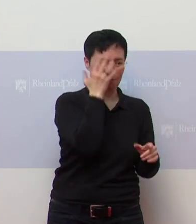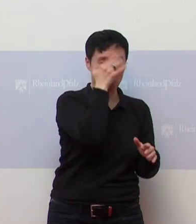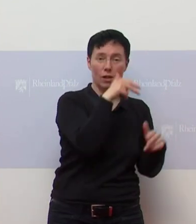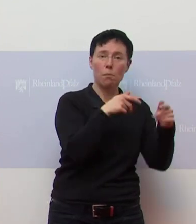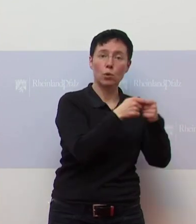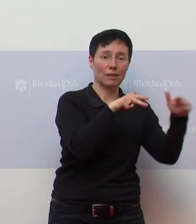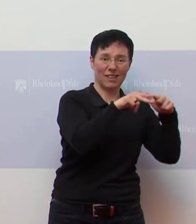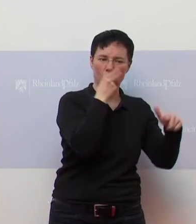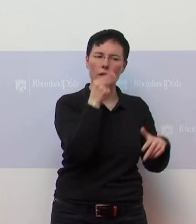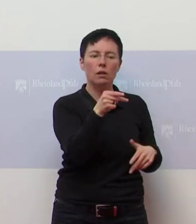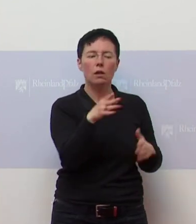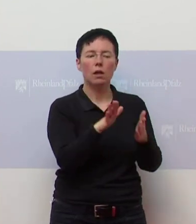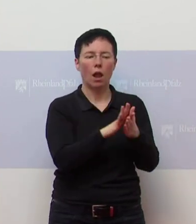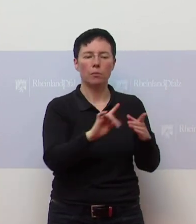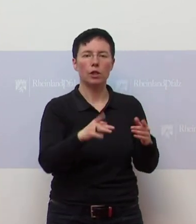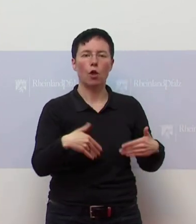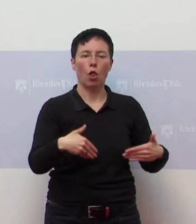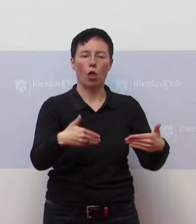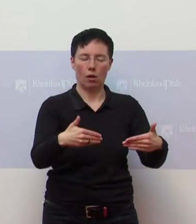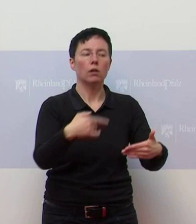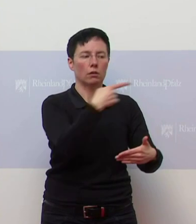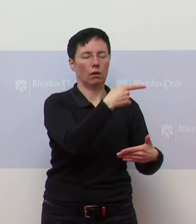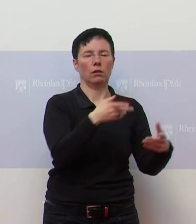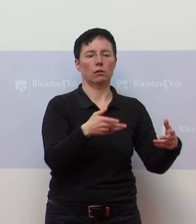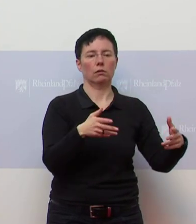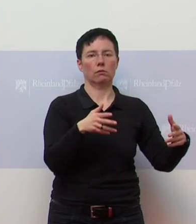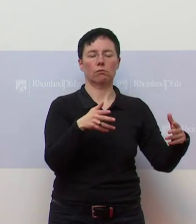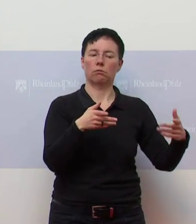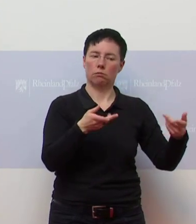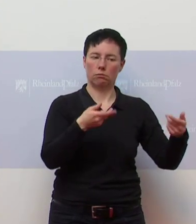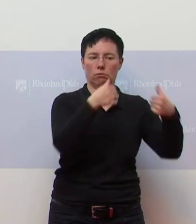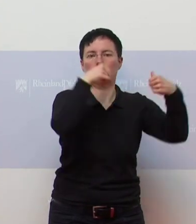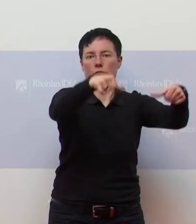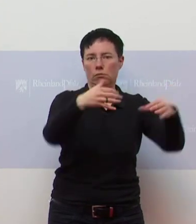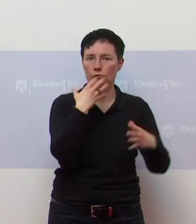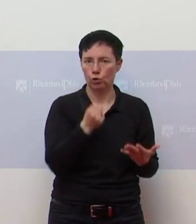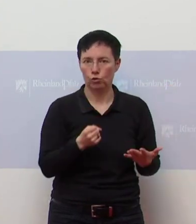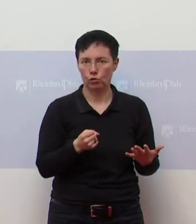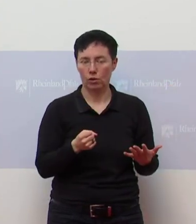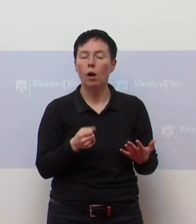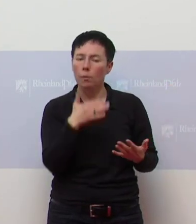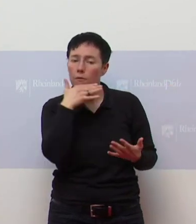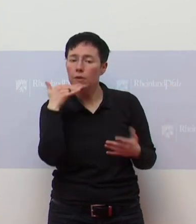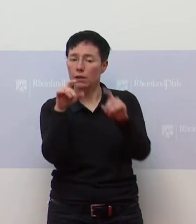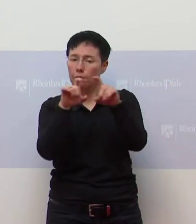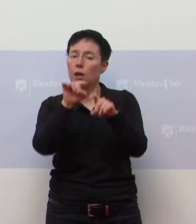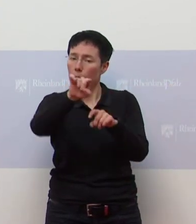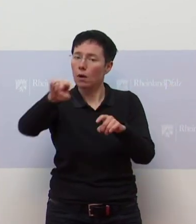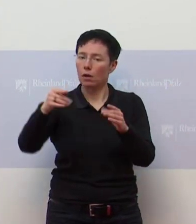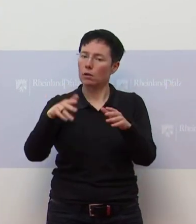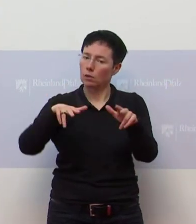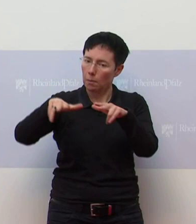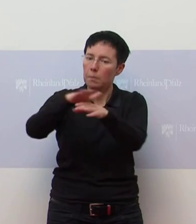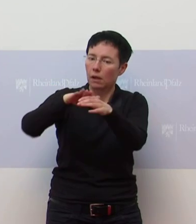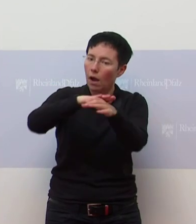funktioniert. Insofern haben jetzt alle noch die Zuversicht und Hoffnung, weil bei ganz vielen Unternehmen funktioniert es ja schon längst, dass der Rest der Wirtschaft da